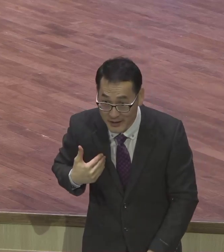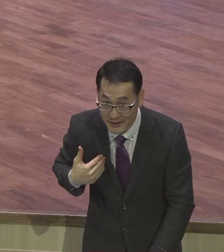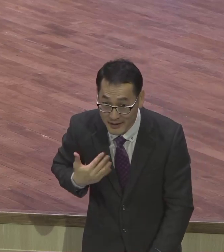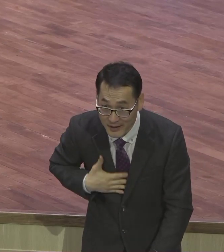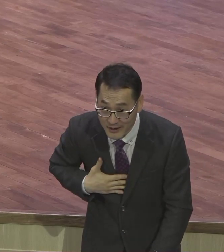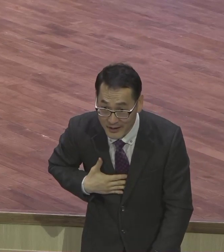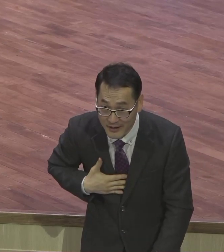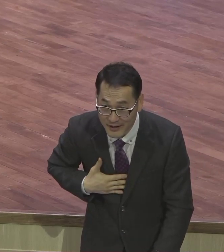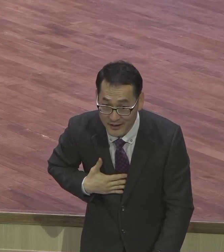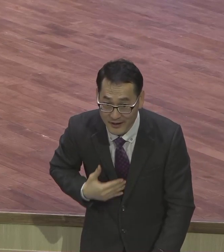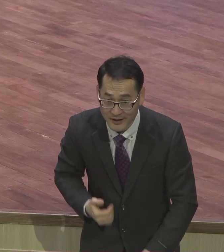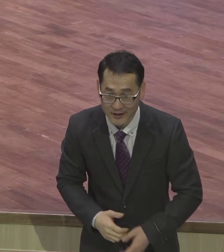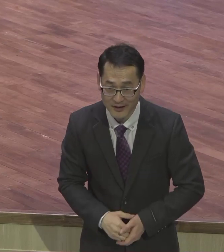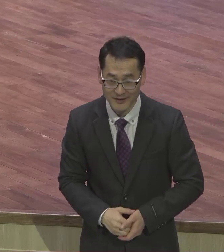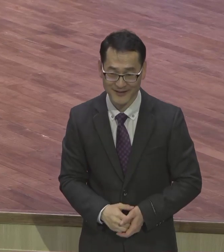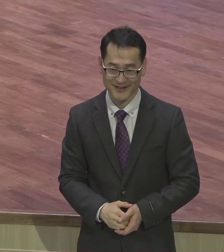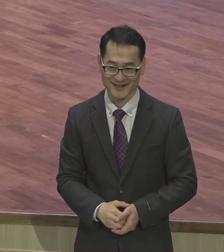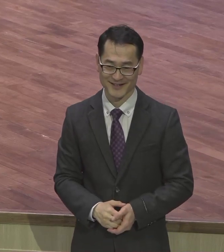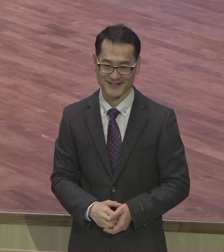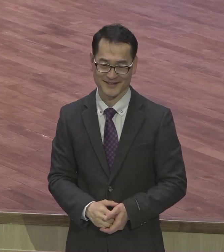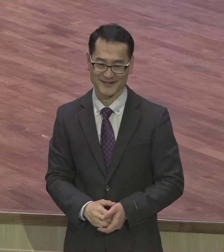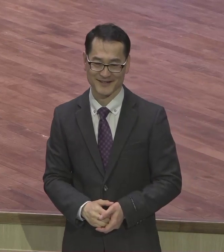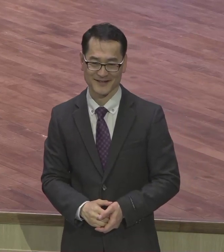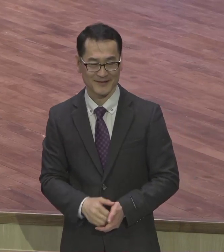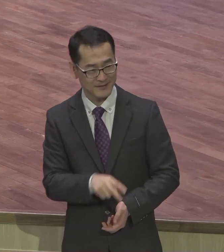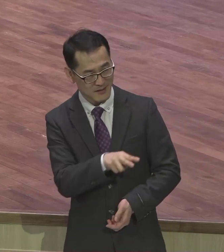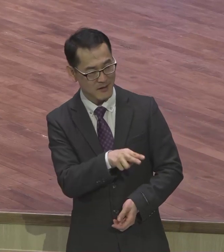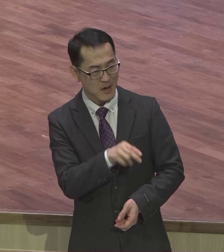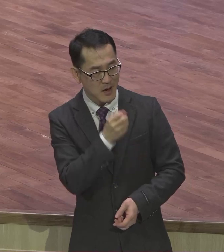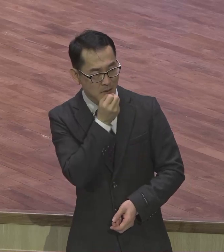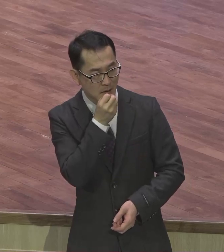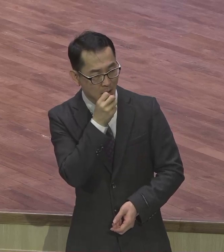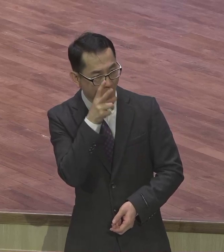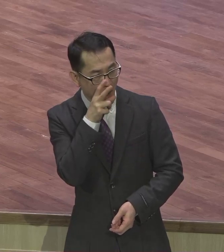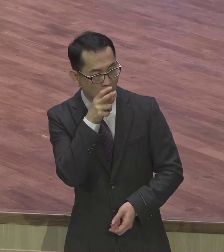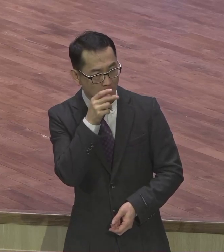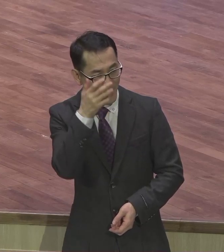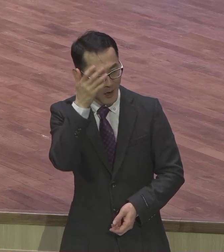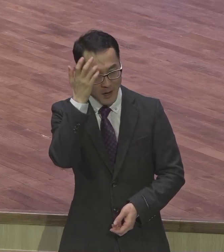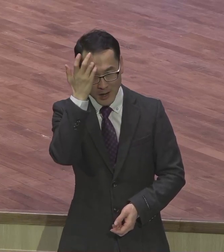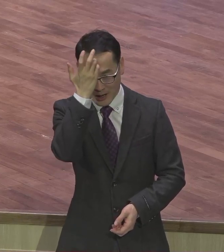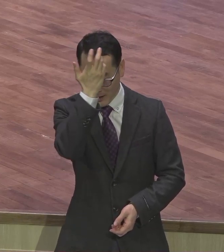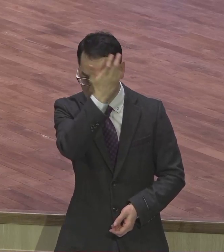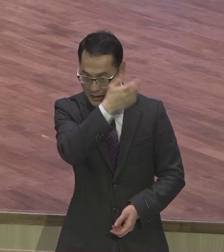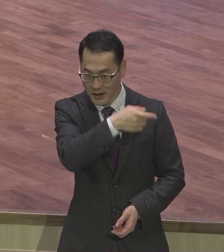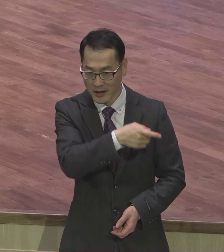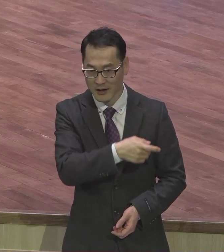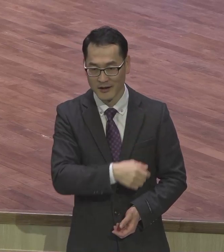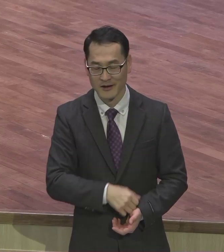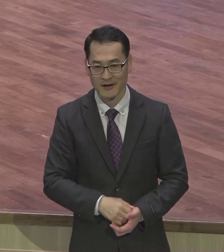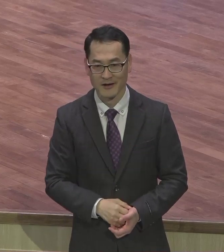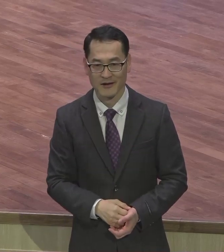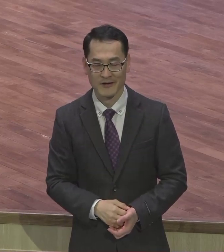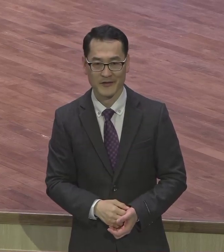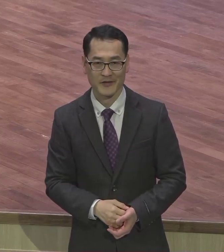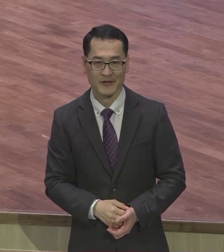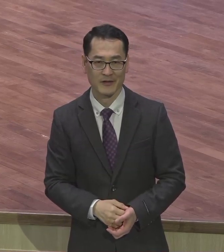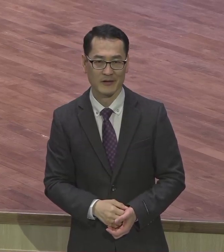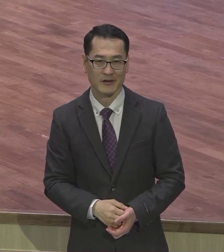너무 놀랐어요. 기존대에서 찬양 한번 보죠. 그래서 방에 있다가 찬양을 바라면서 너무 이야